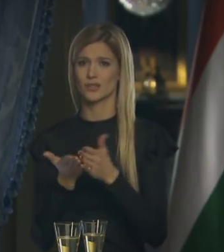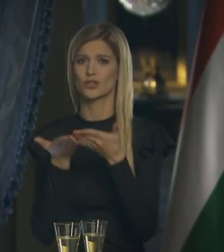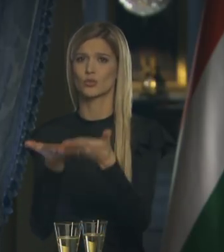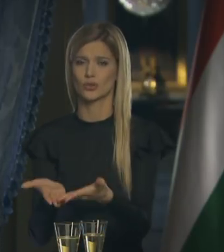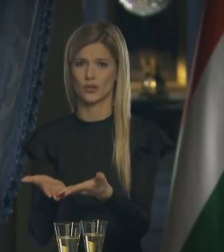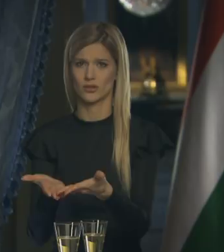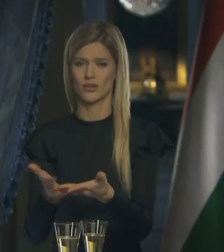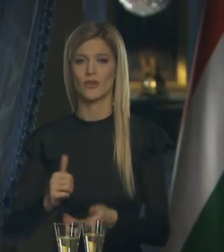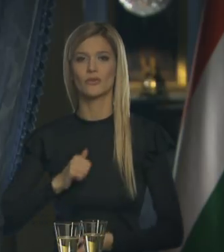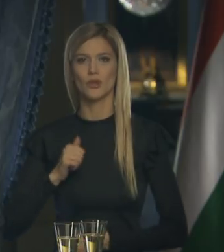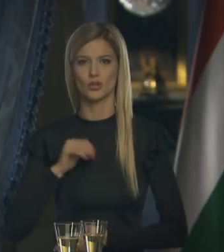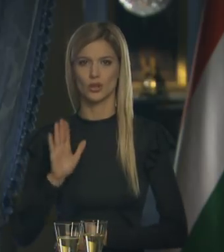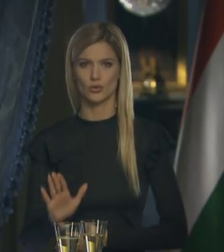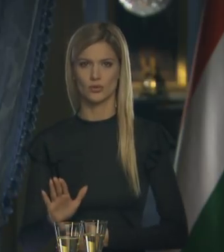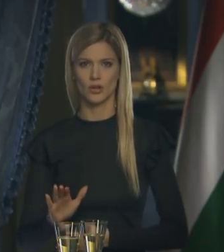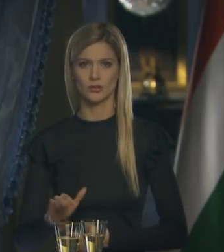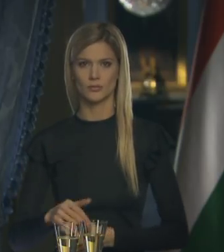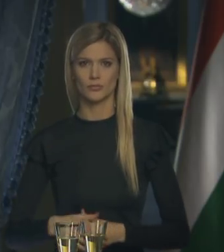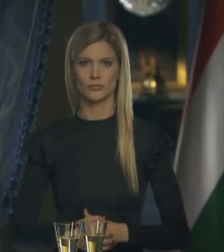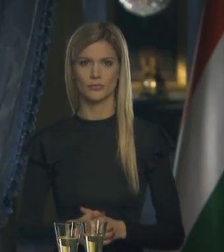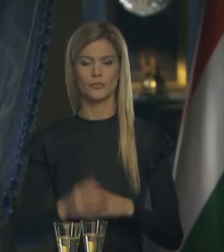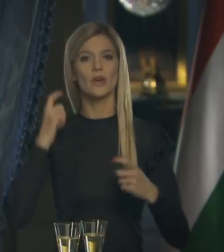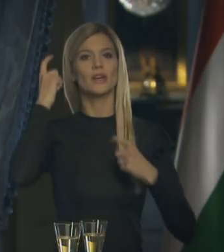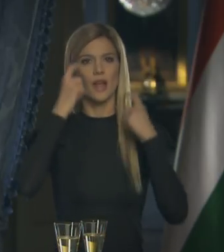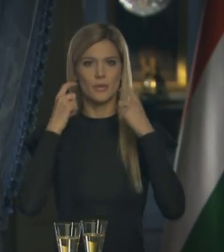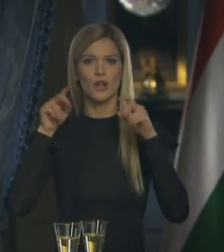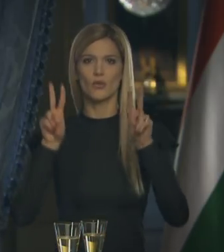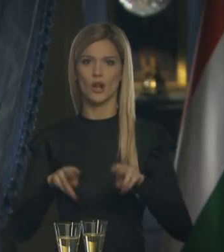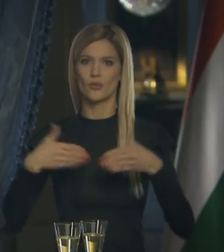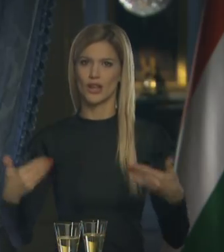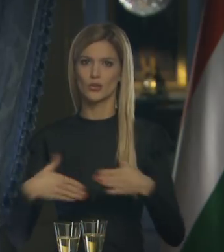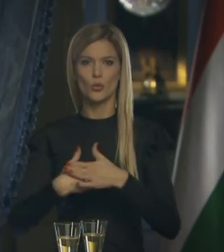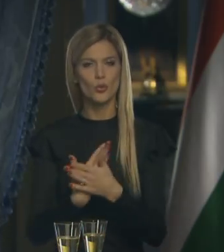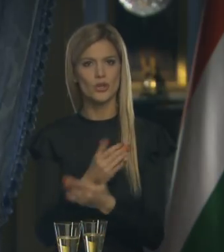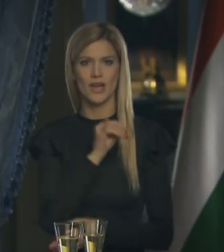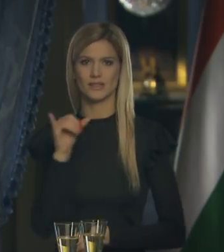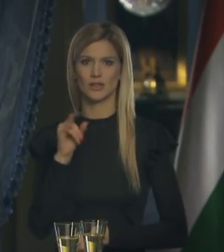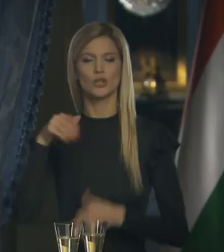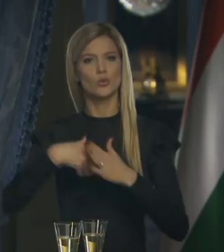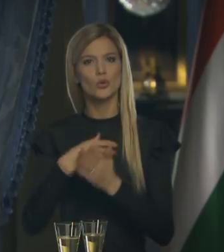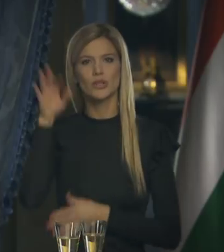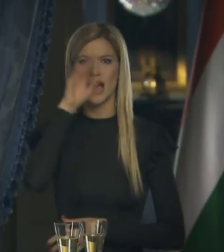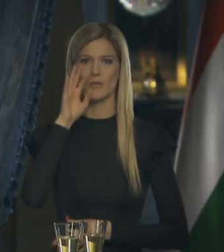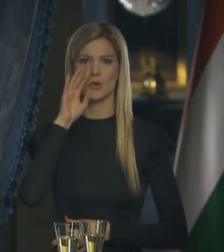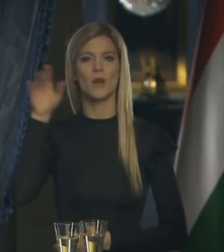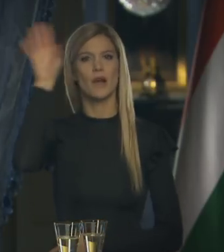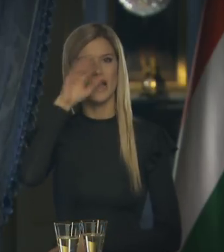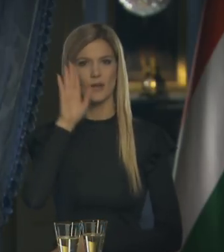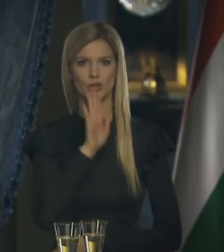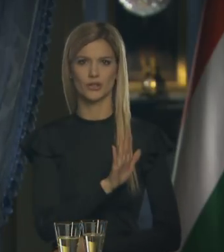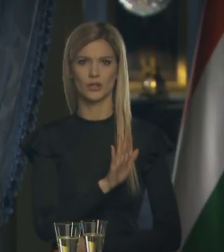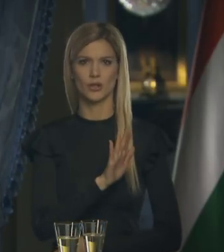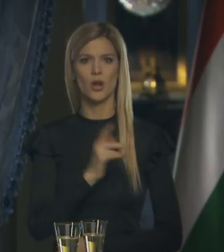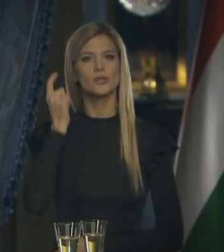szárnyaikat próbálgatóknak. Reményeiket valóra váltó új esztendőt, az új álmok megálmodóinak,